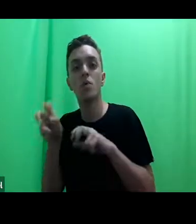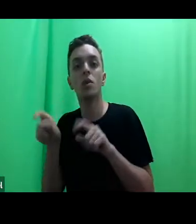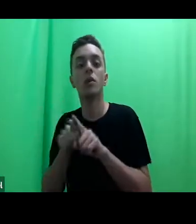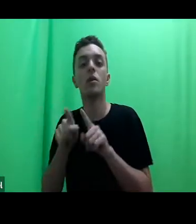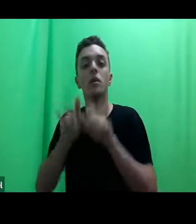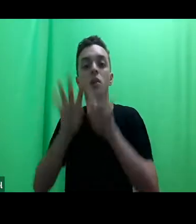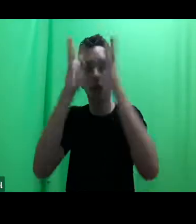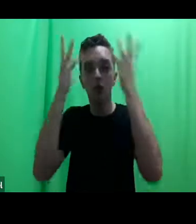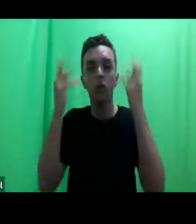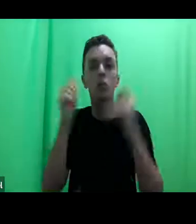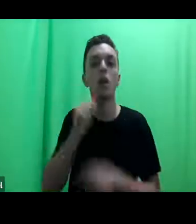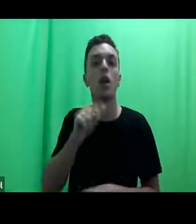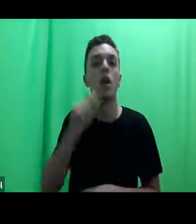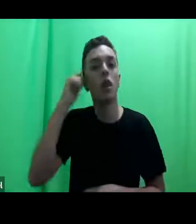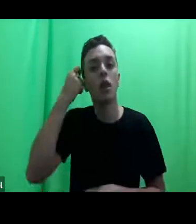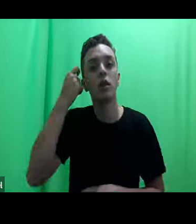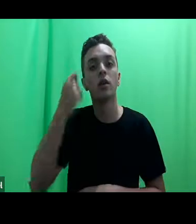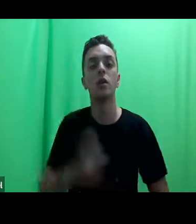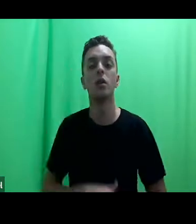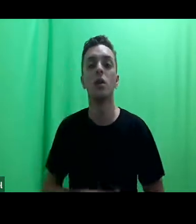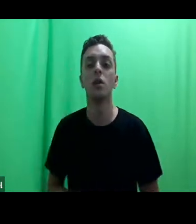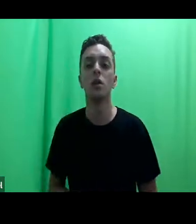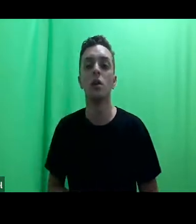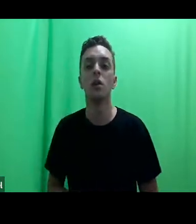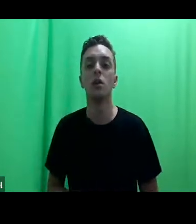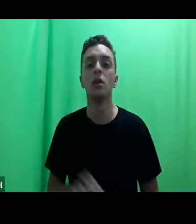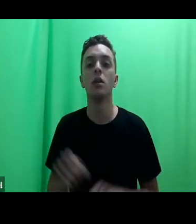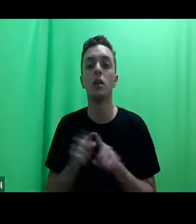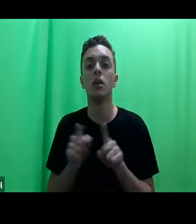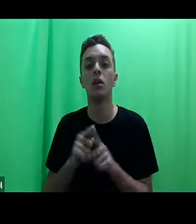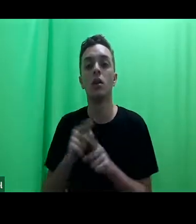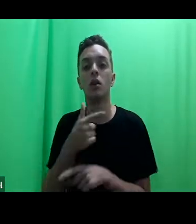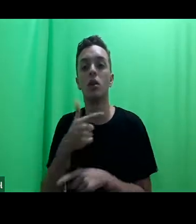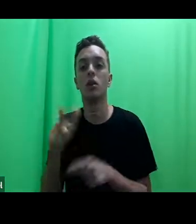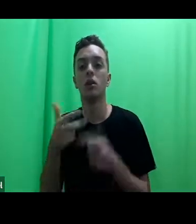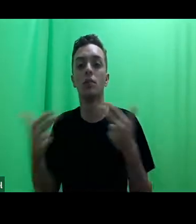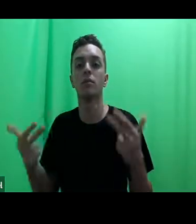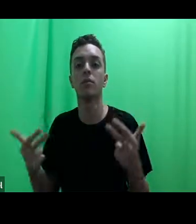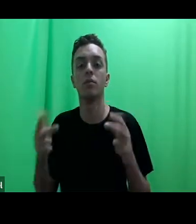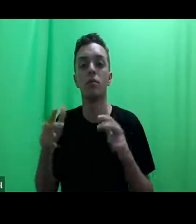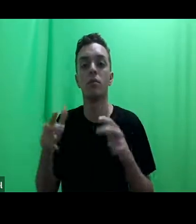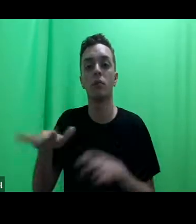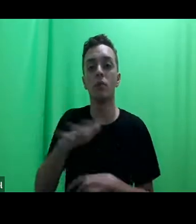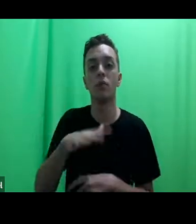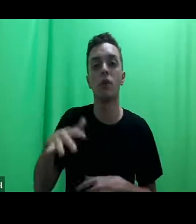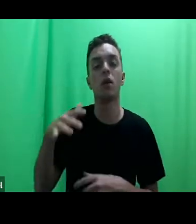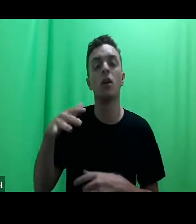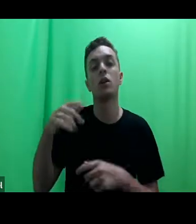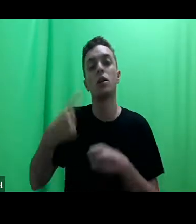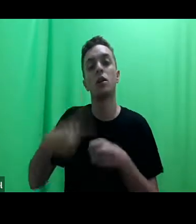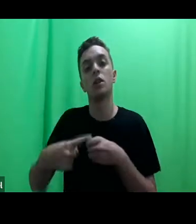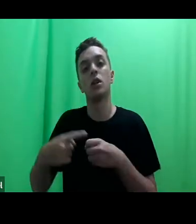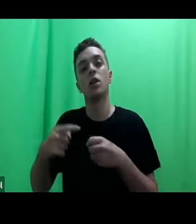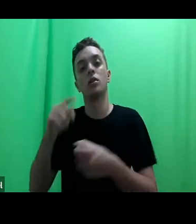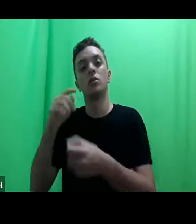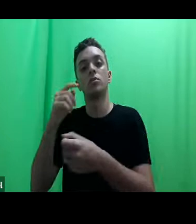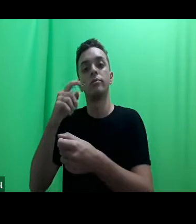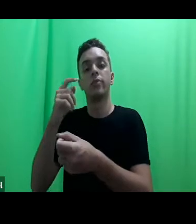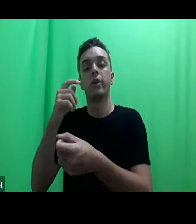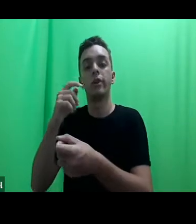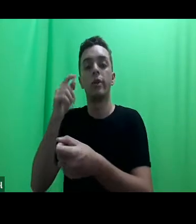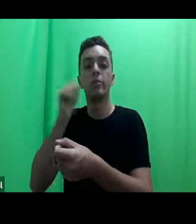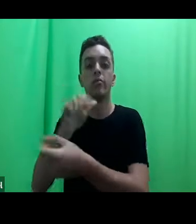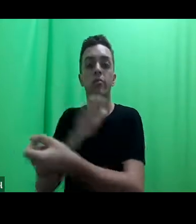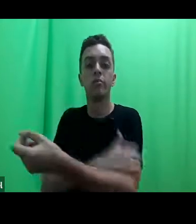negras. Por outro lado, num contexto urbano, as lutas coletivas feministas, antirracistas e